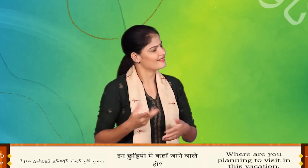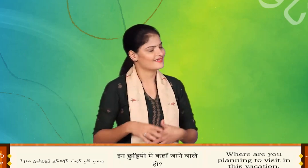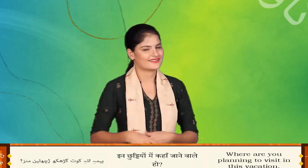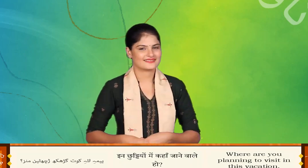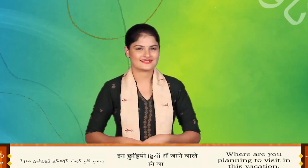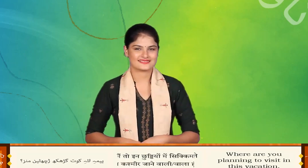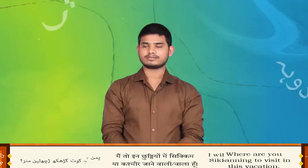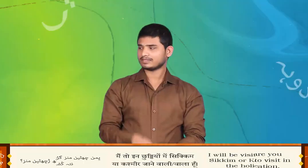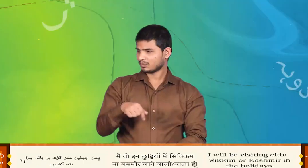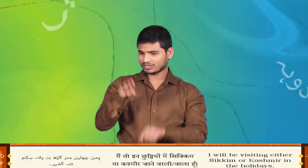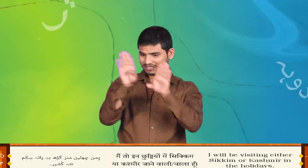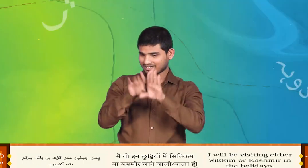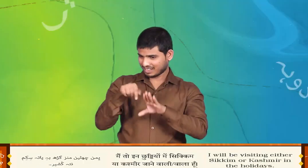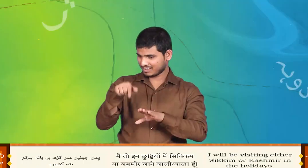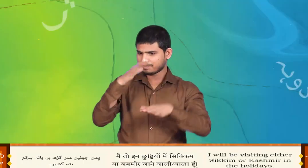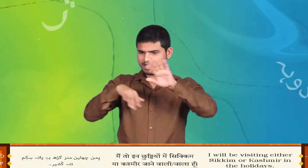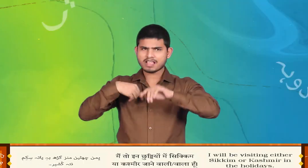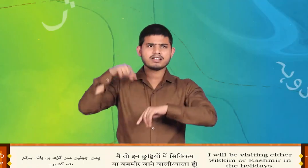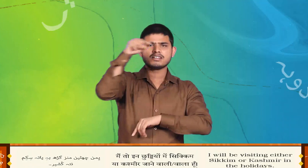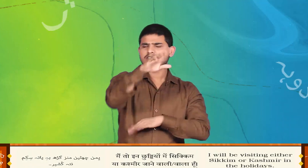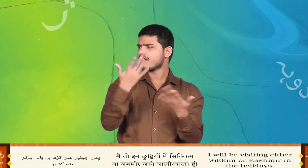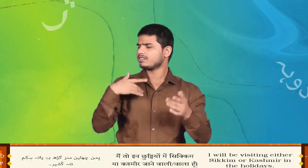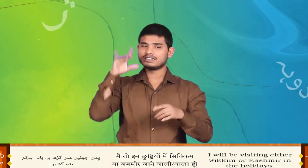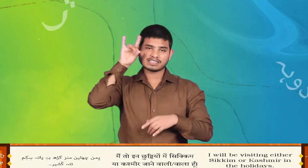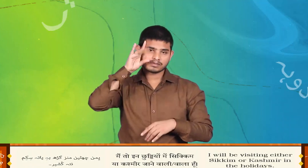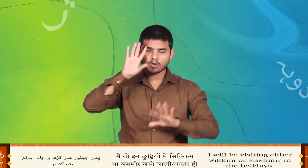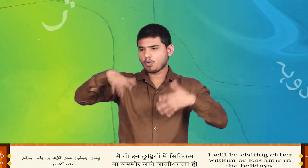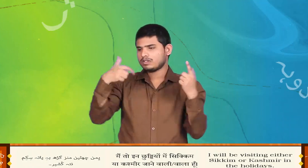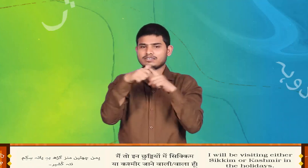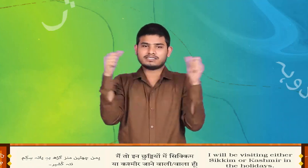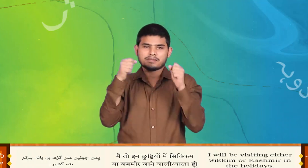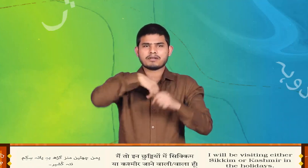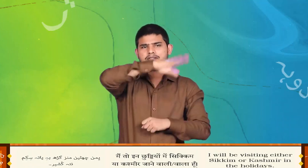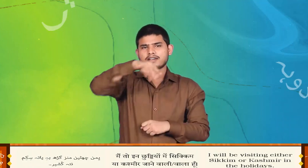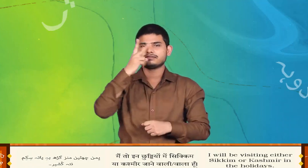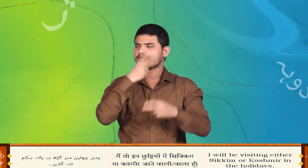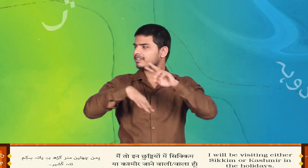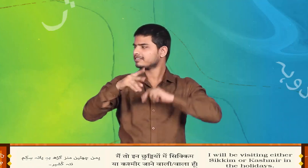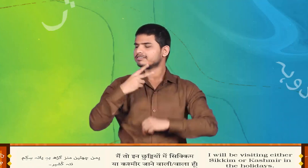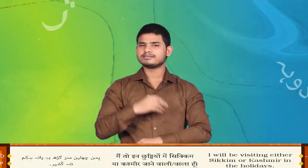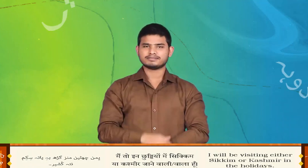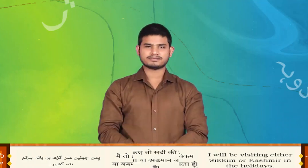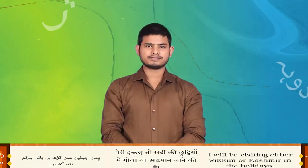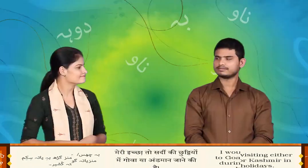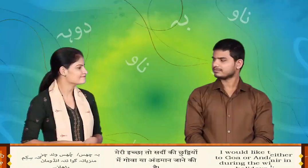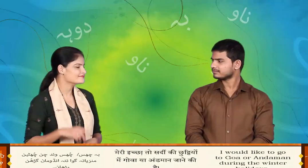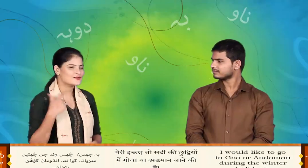यम चुटेन मन्च गच ब यतक सिकें नत कशीर ब